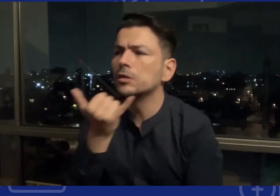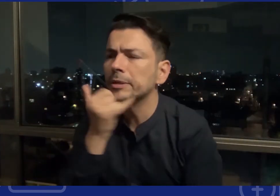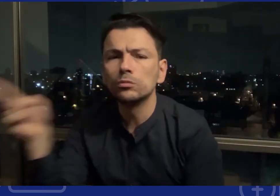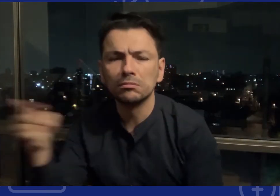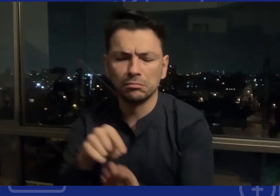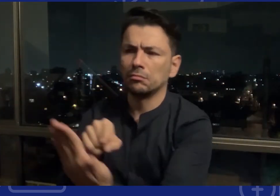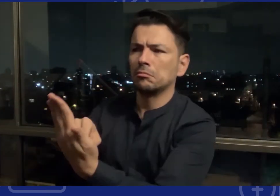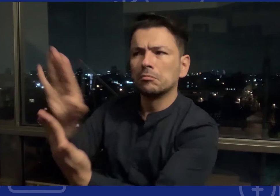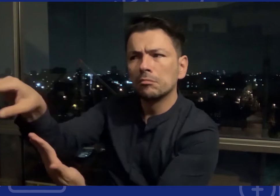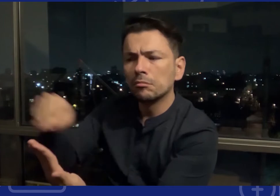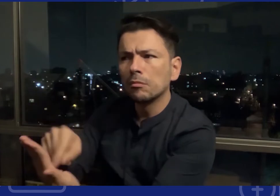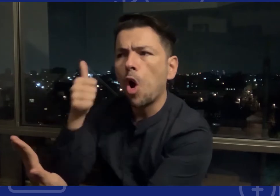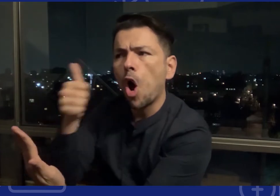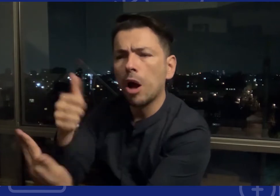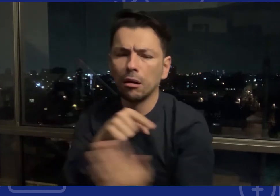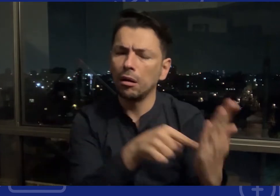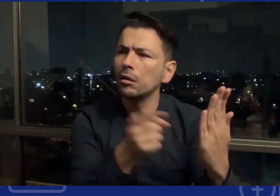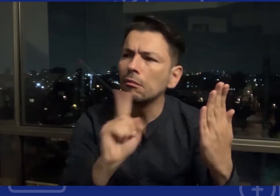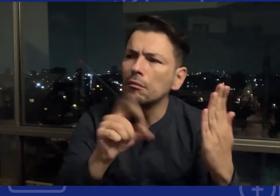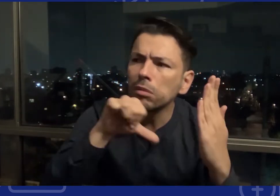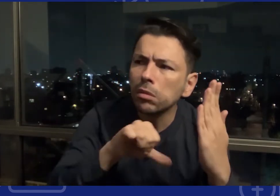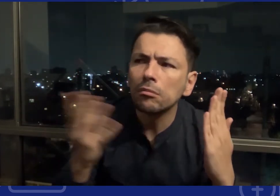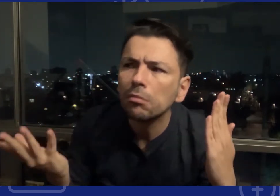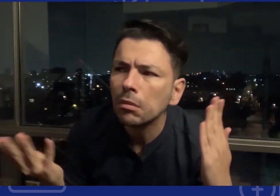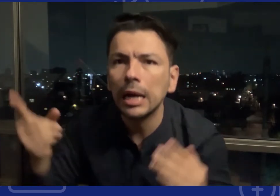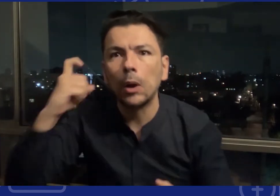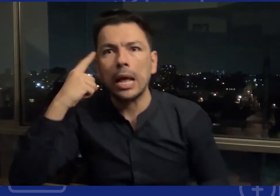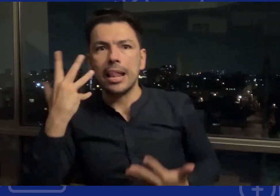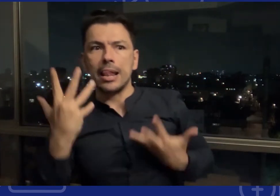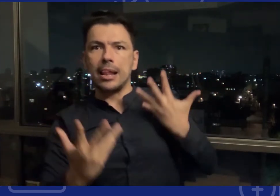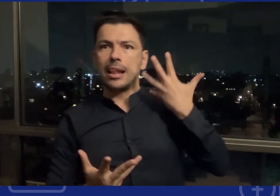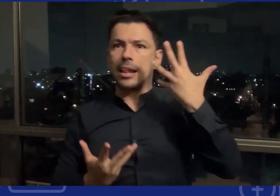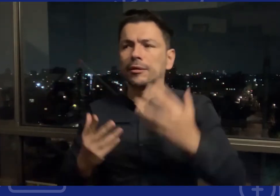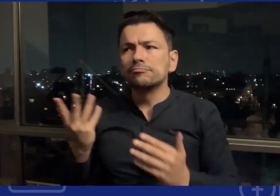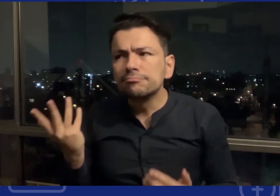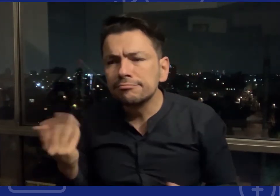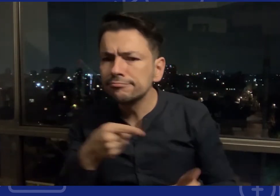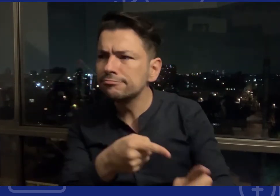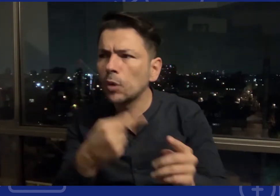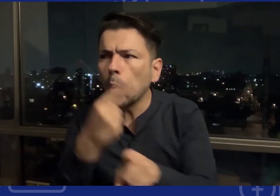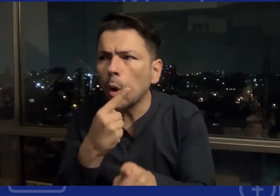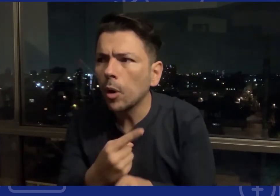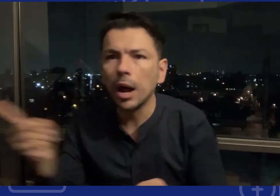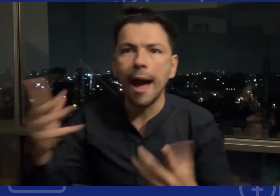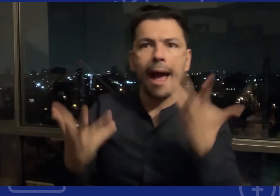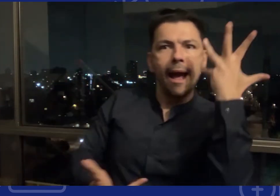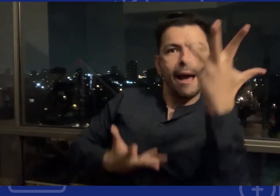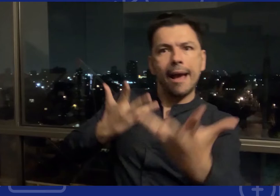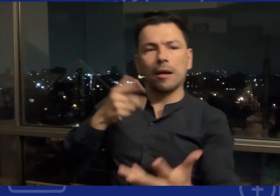acciones ¿Qué es lo que está pasando? Y se compara la realidad con la información que están dando las personas o los